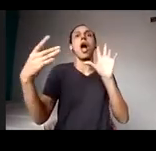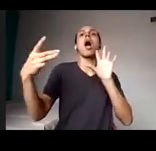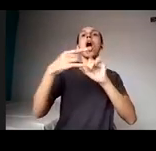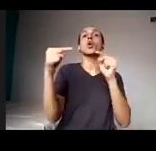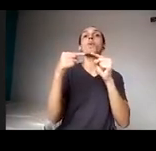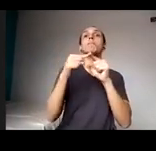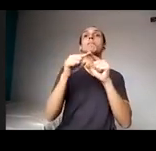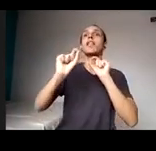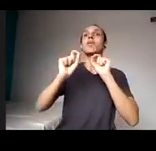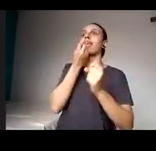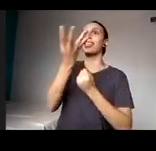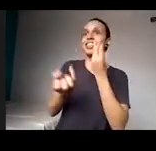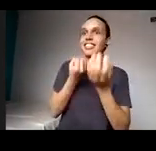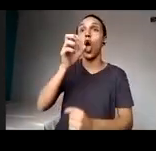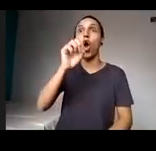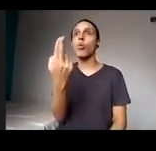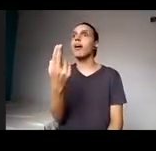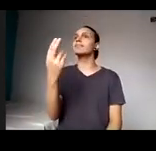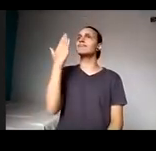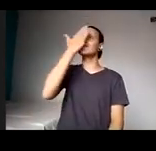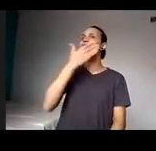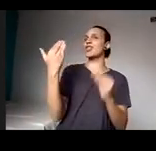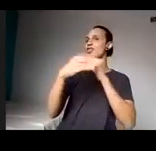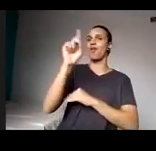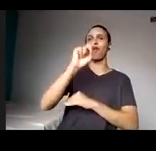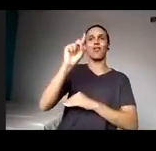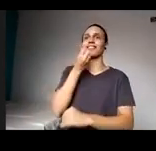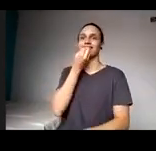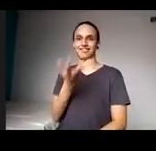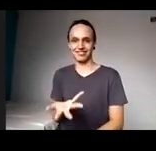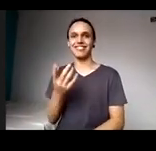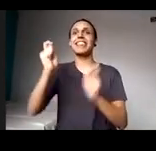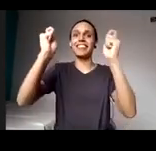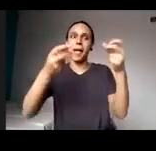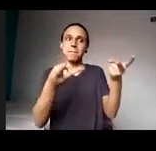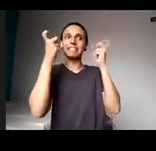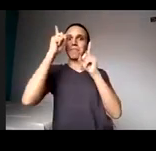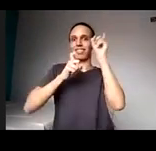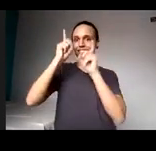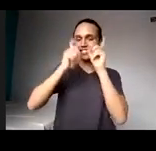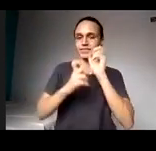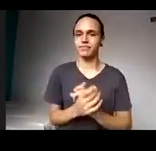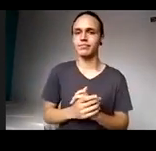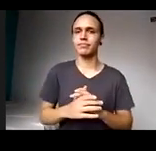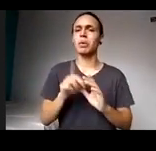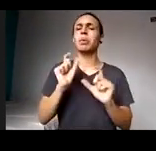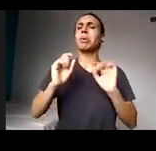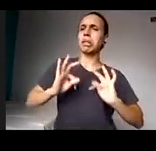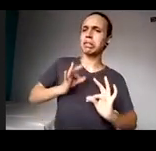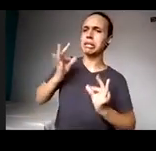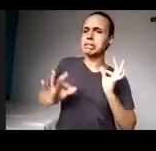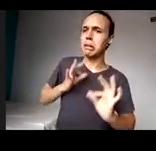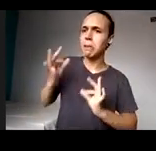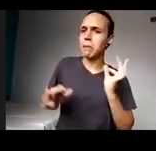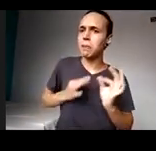e tesão. Porque eu sei que condição e tesão precisam vir